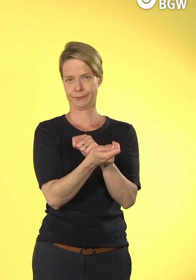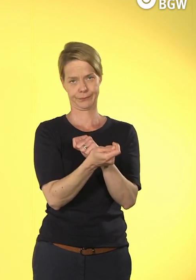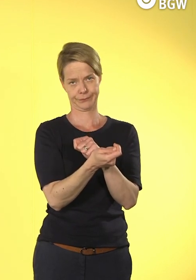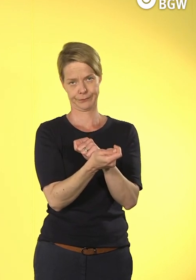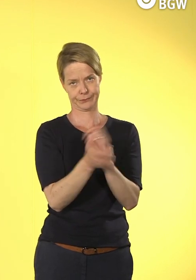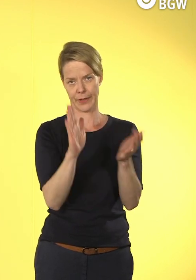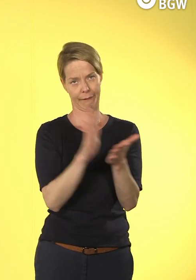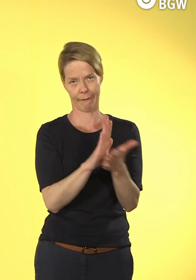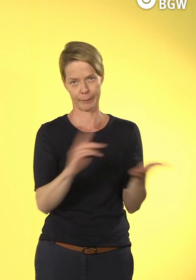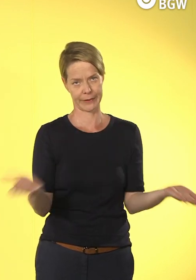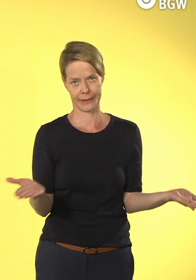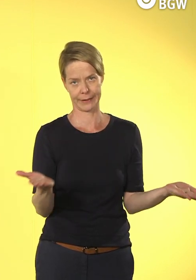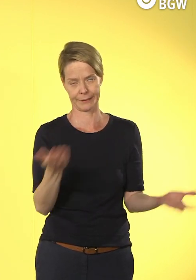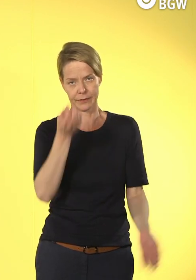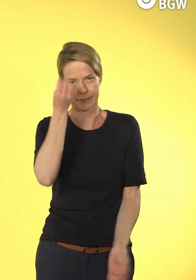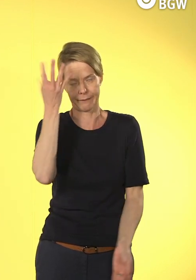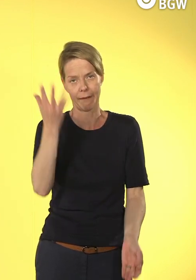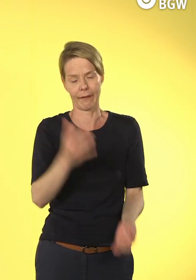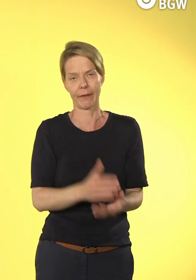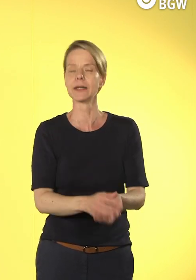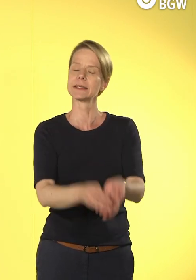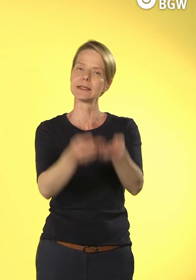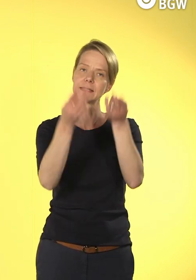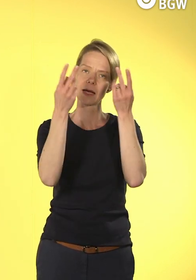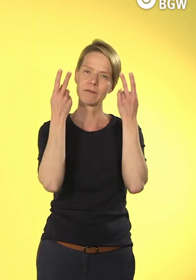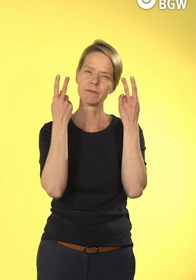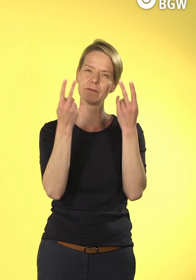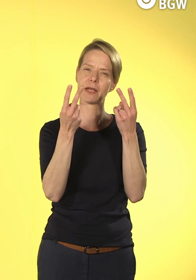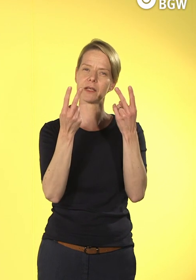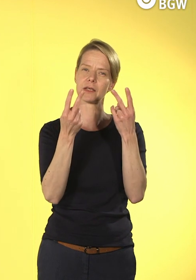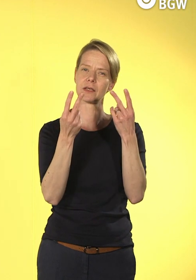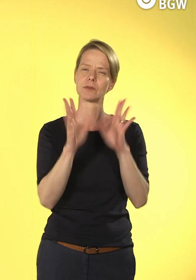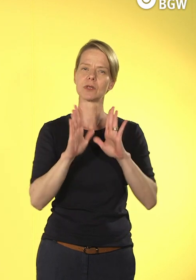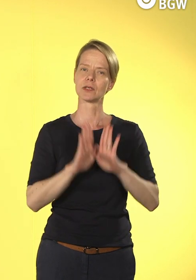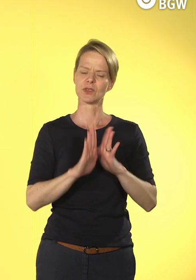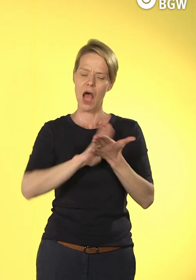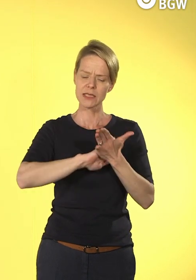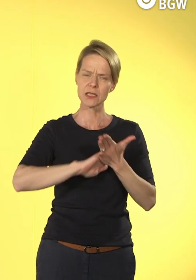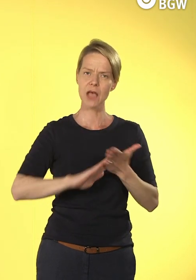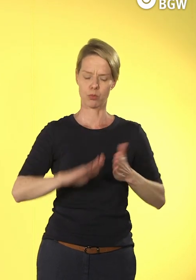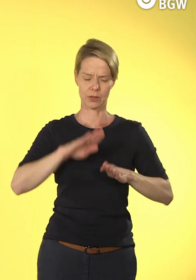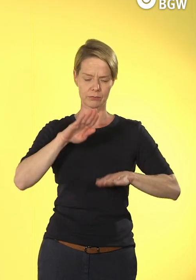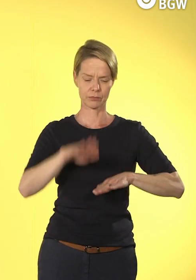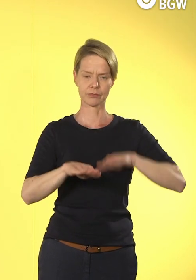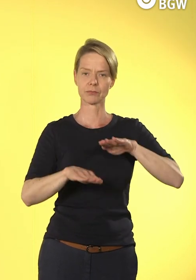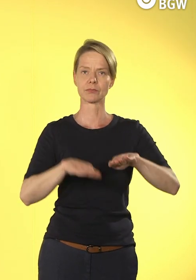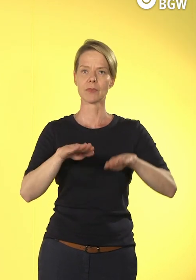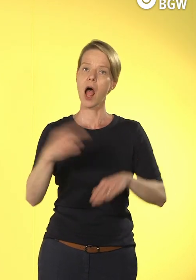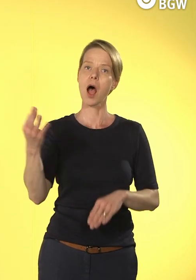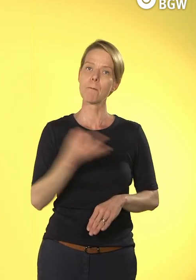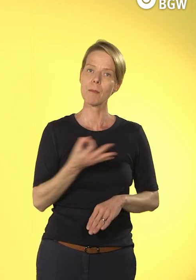wird man scheitern, sondern da ist es wichtig, einen sehr strukturierten Prozess zu entwickeln, in dem dann nach und nach